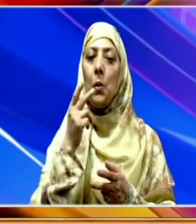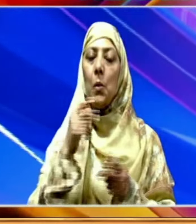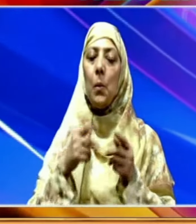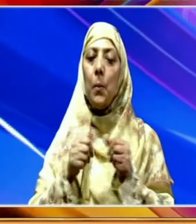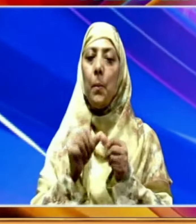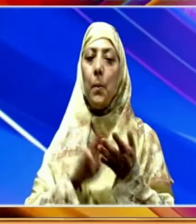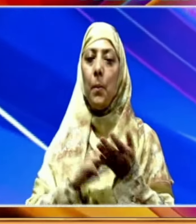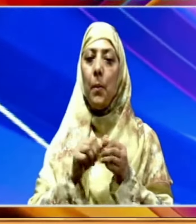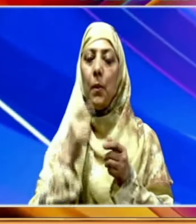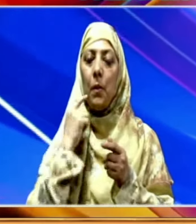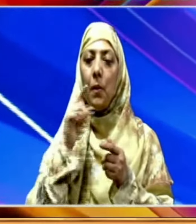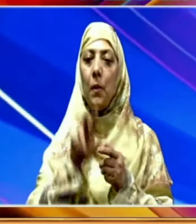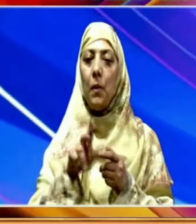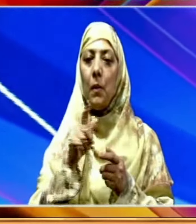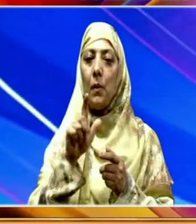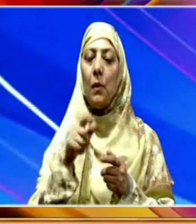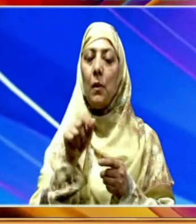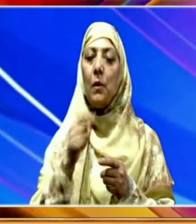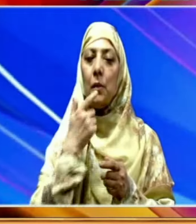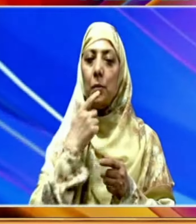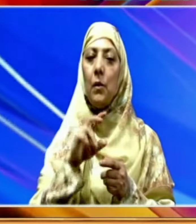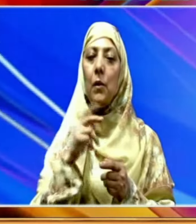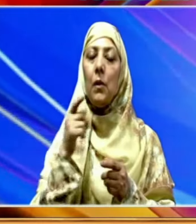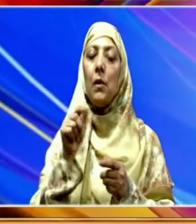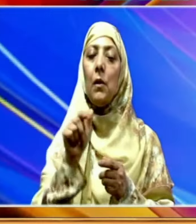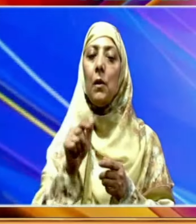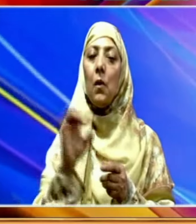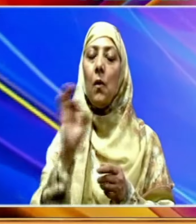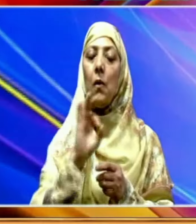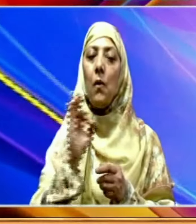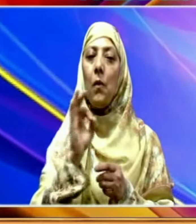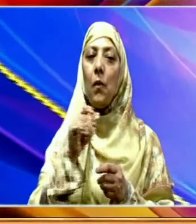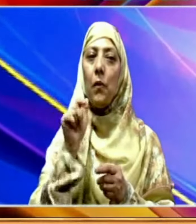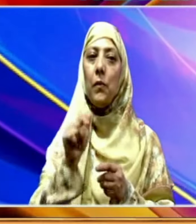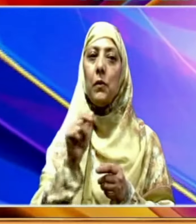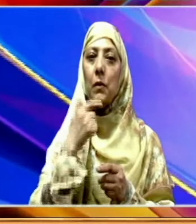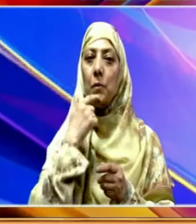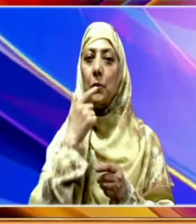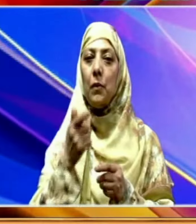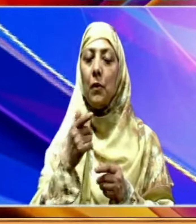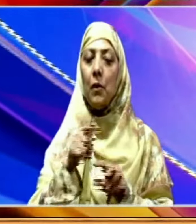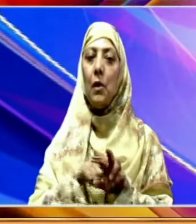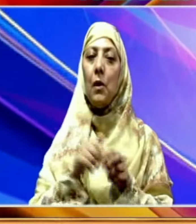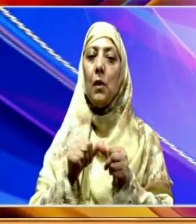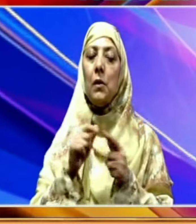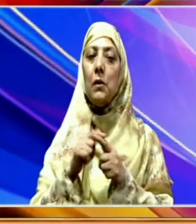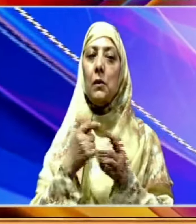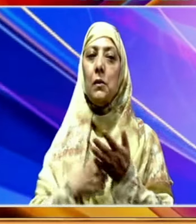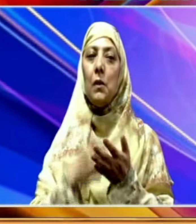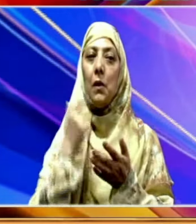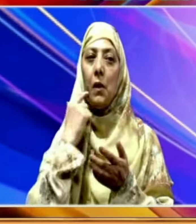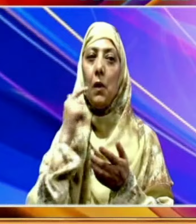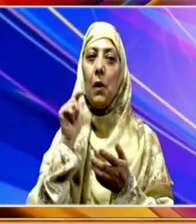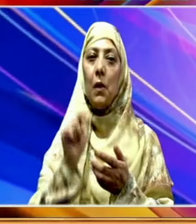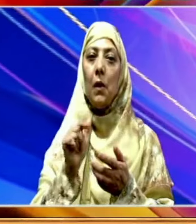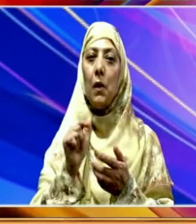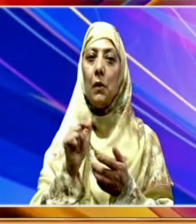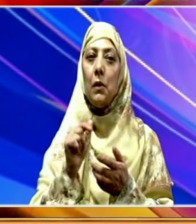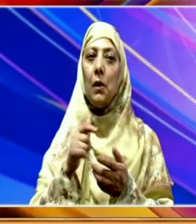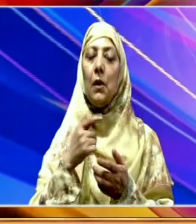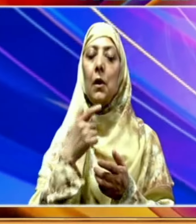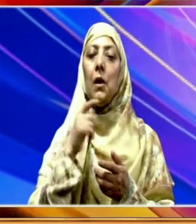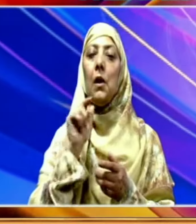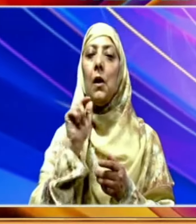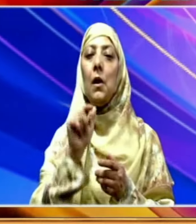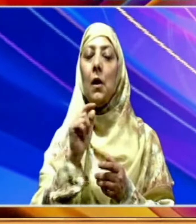ویسٹ منیجمنٹ کے کامکاج کا جائزہ لیا اور افسروں کو تاقید کی کہ وہ یاتریوں کی ضروریات کا ہر ممکن خیال